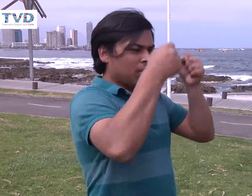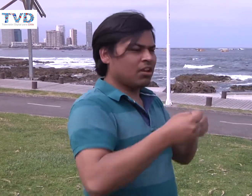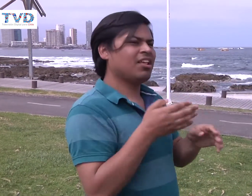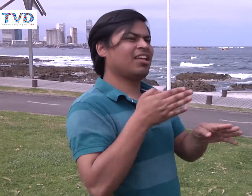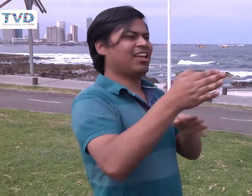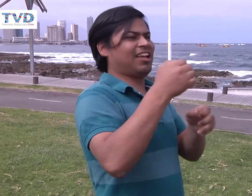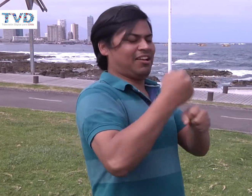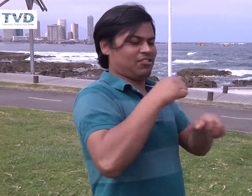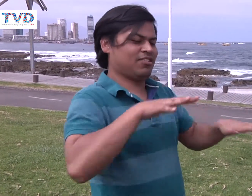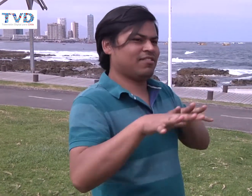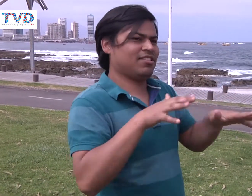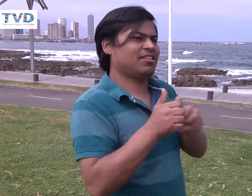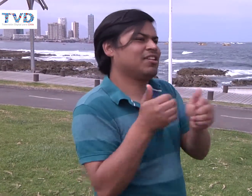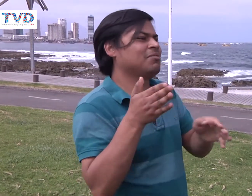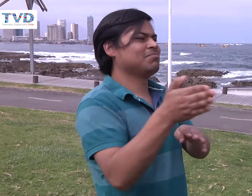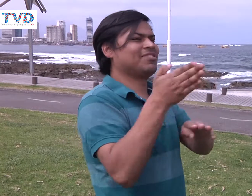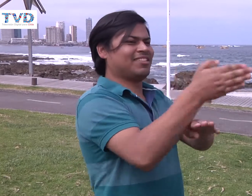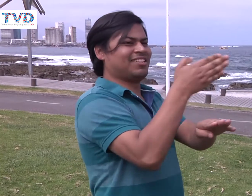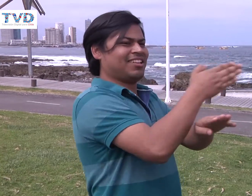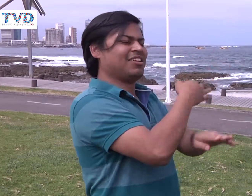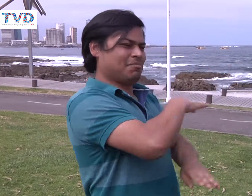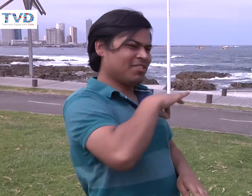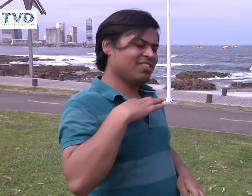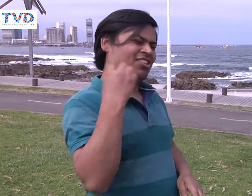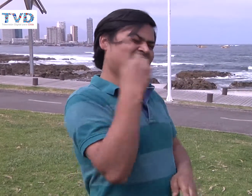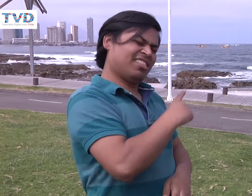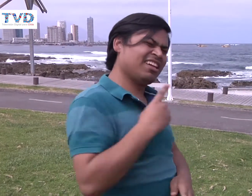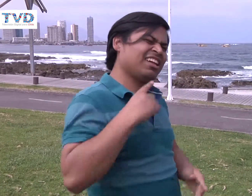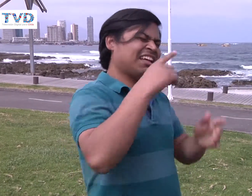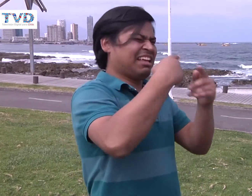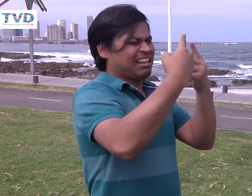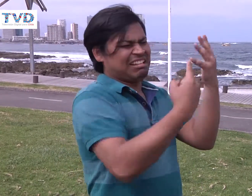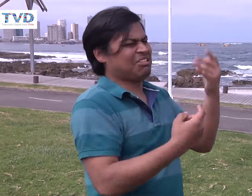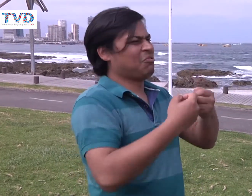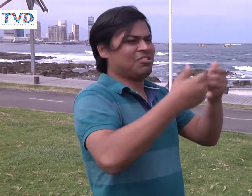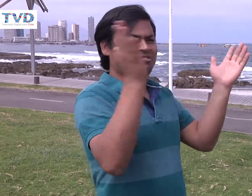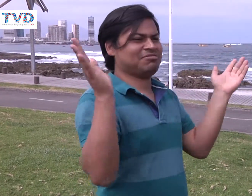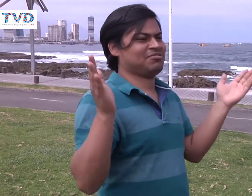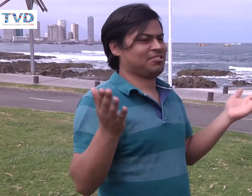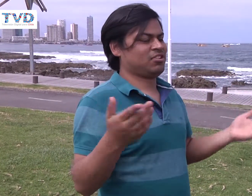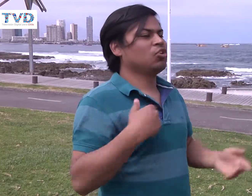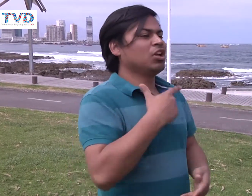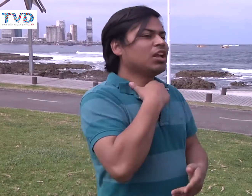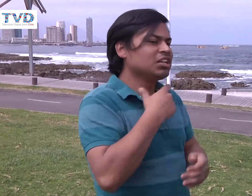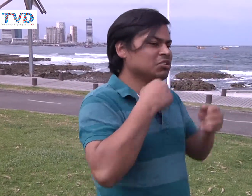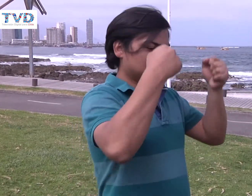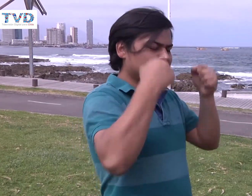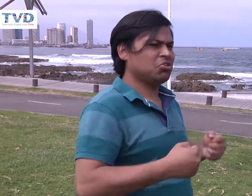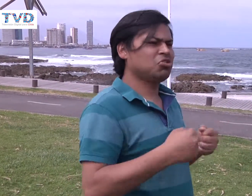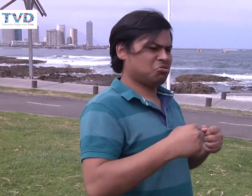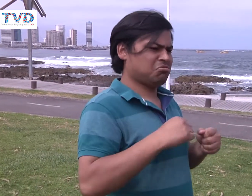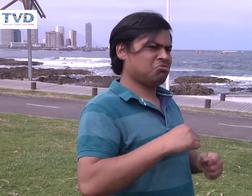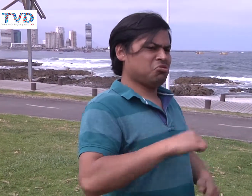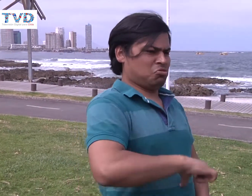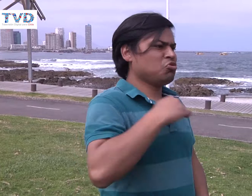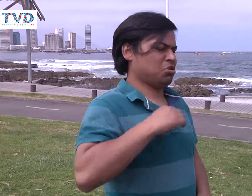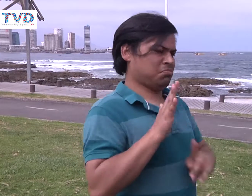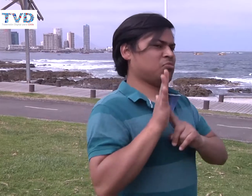más igualdad, más oportunidad, más actividades, más acceso. Y así un montón de cosas que nosotros queremos y podemos